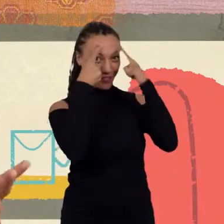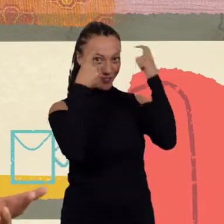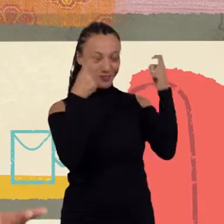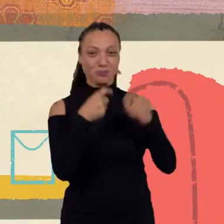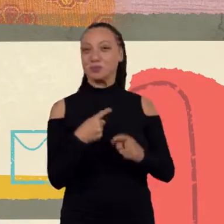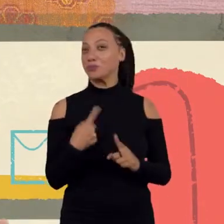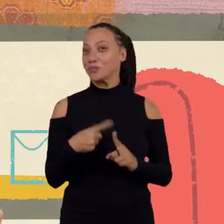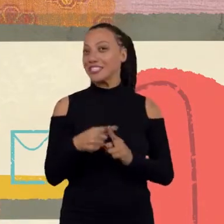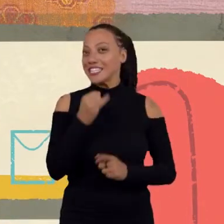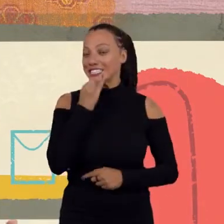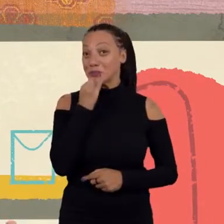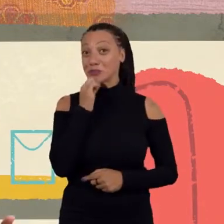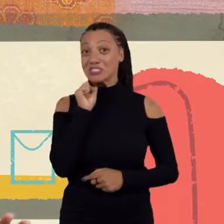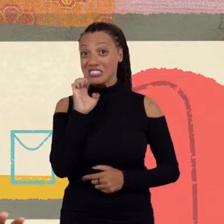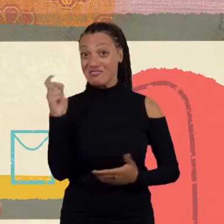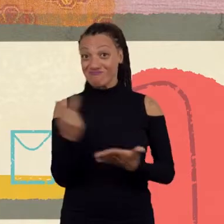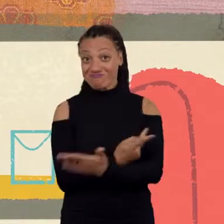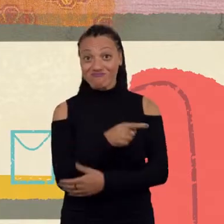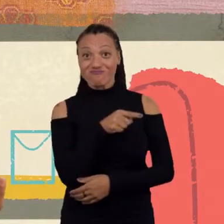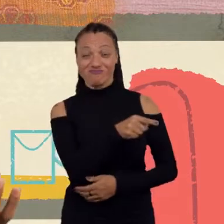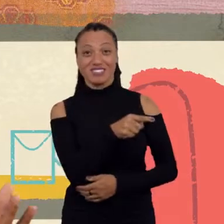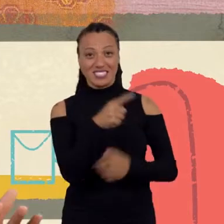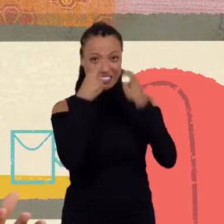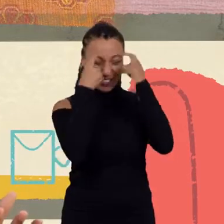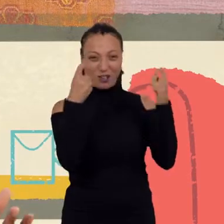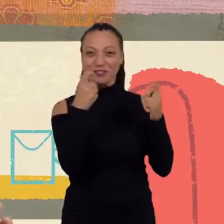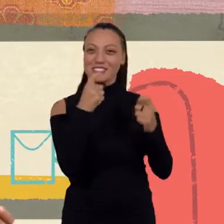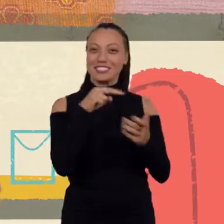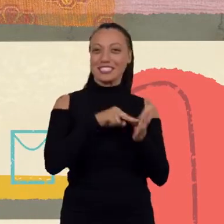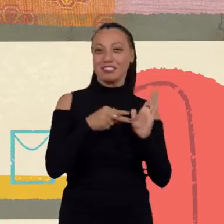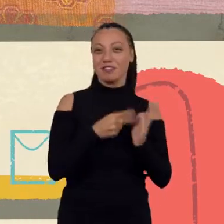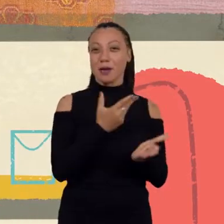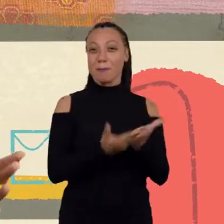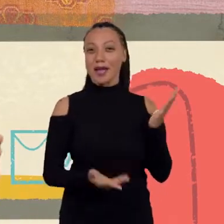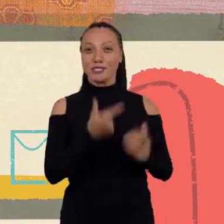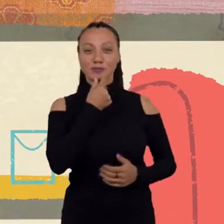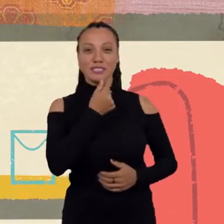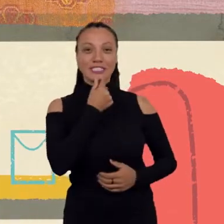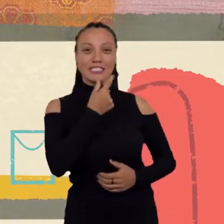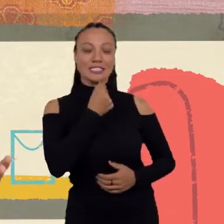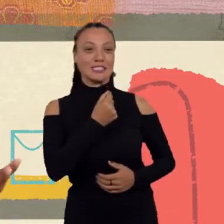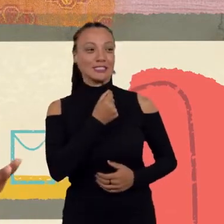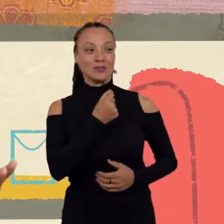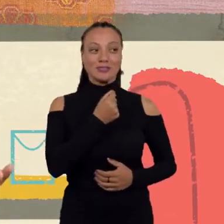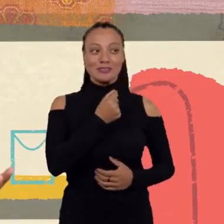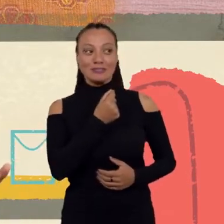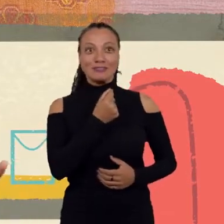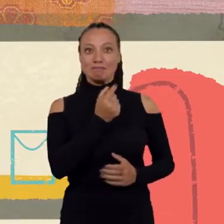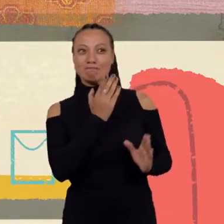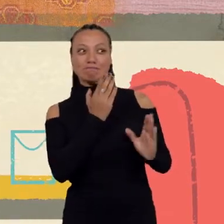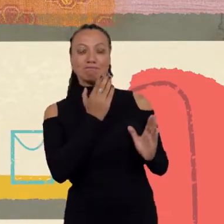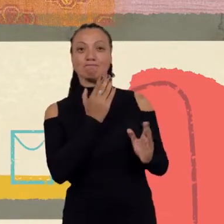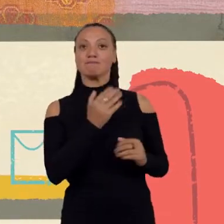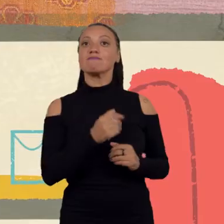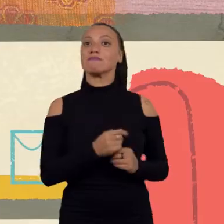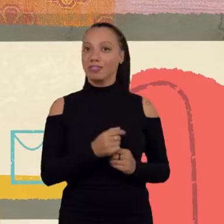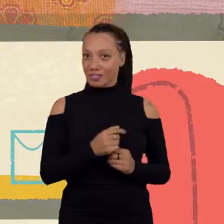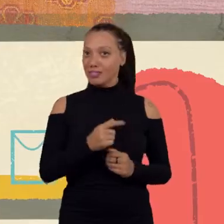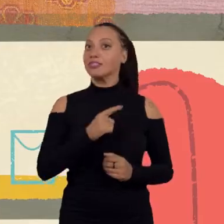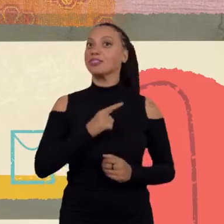acaso tenha sofrido uma violência sexual, ele não é mais um menino. A gente acha que aquele menino teve sua masculinidade afetada. Então, tem muito mais silêncio. Pode